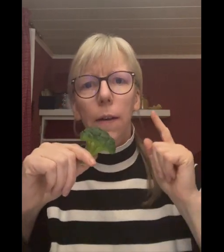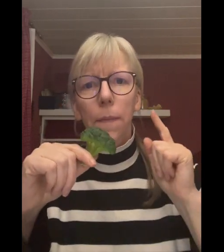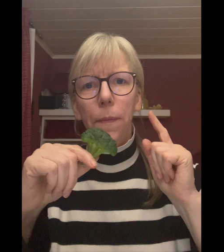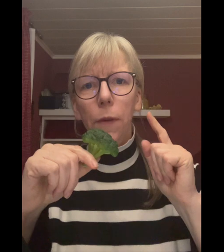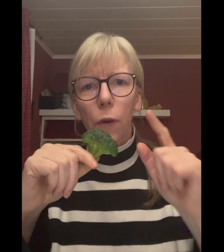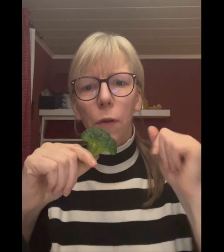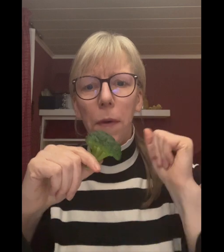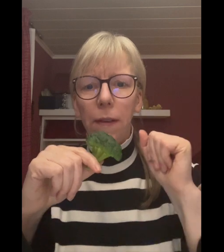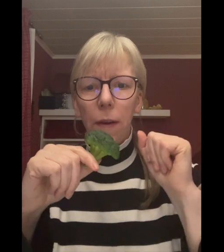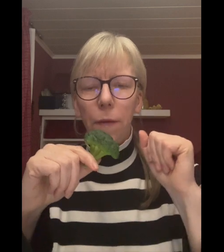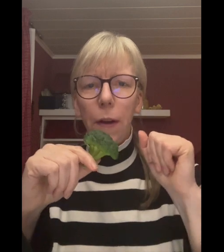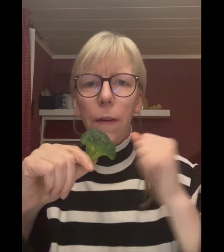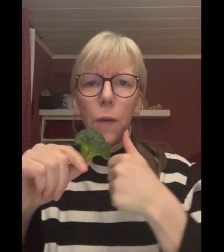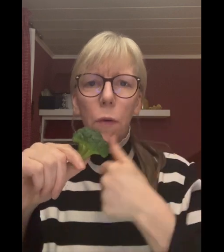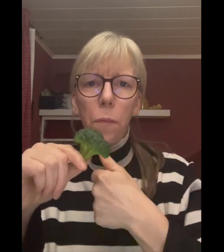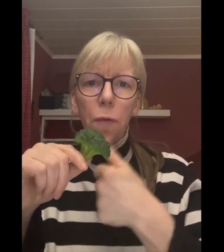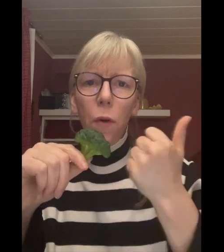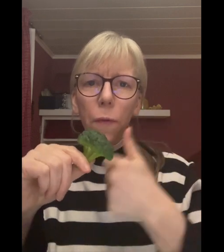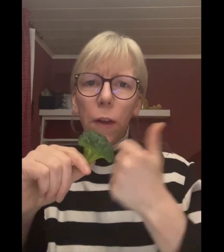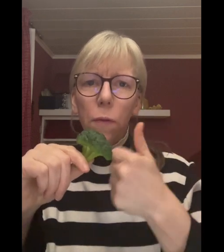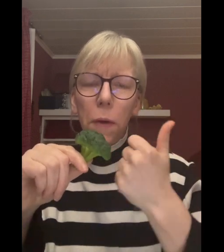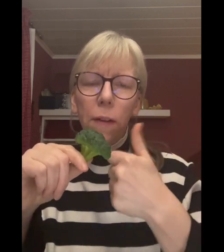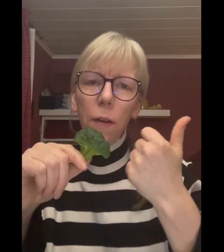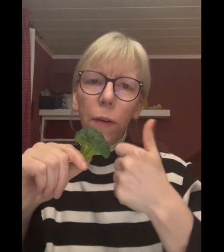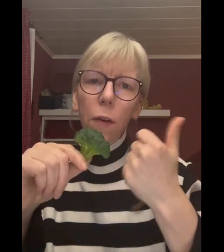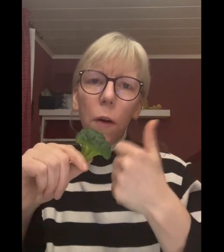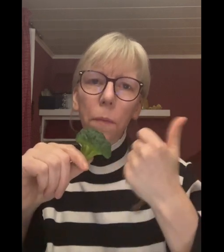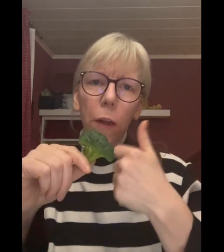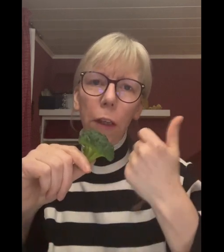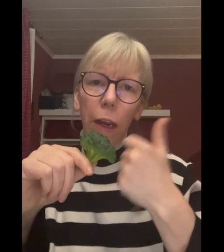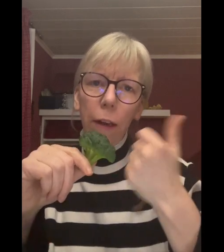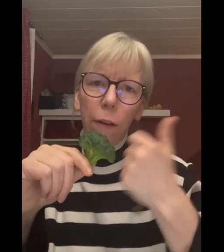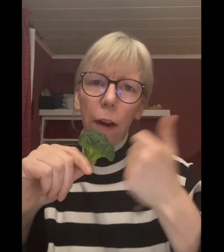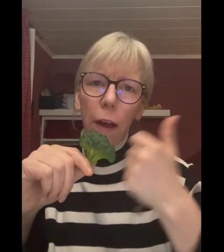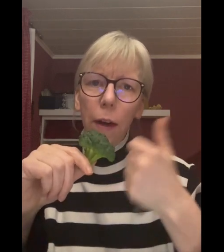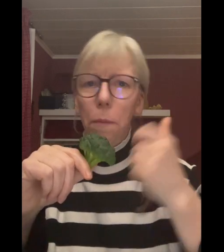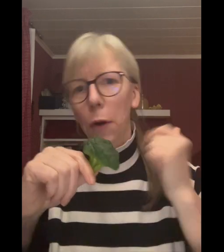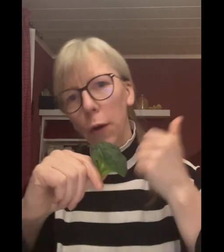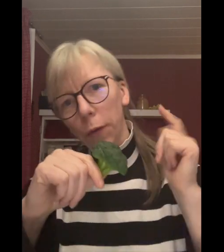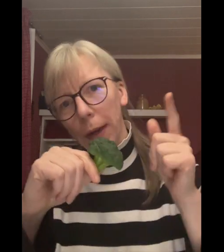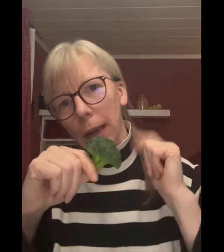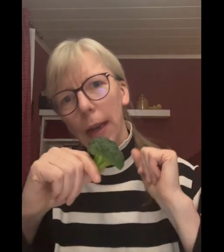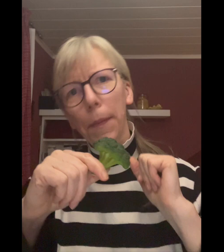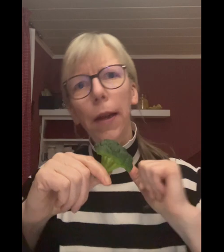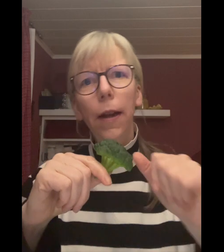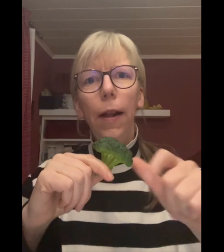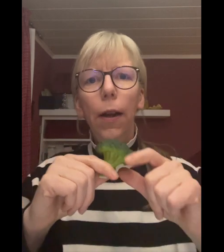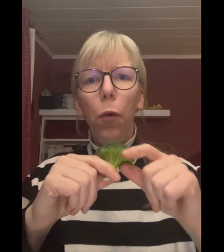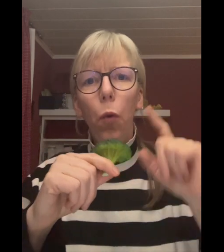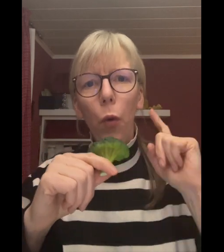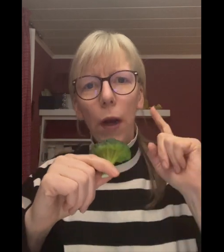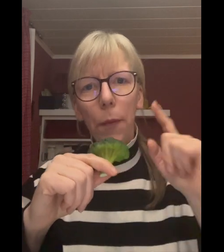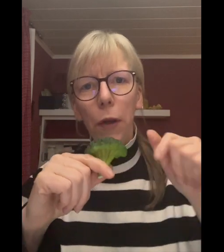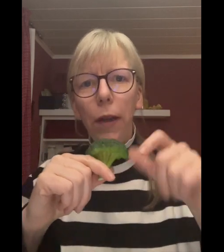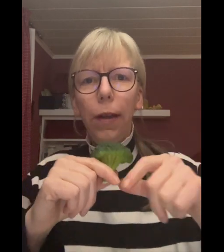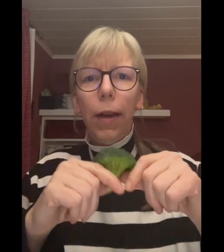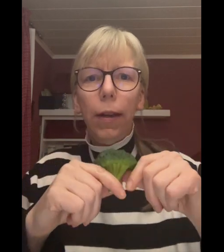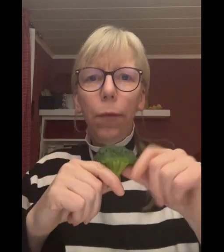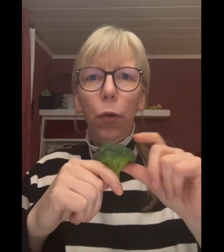Zurück zum Patientenfall. Und bevor wir zum Patientenfall kommen, ihr denkt dran, Plus weggeblieben oder abonnieren, je nachdem wo ihr